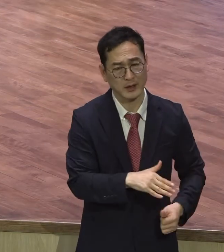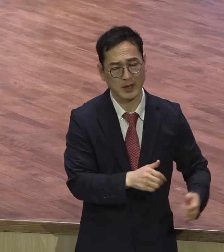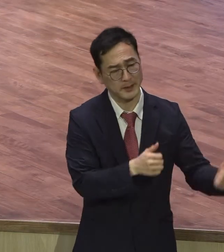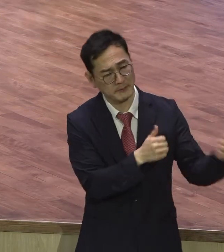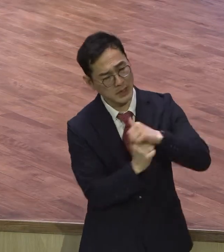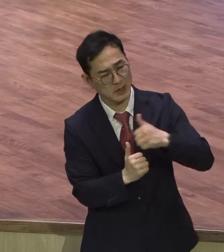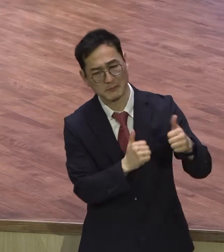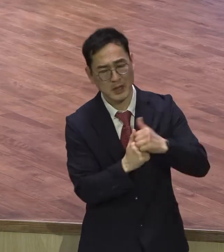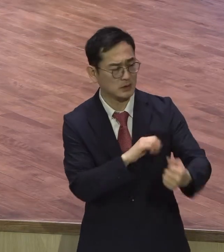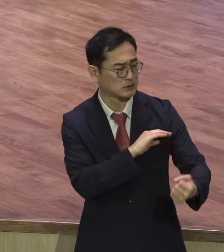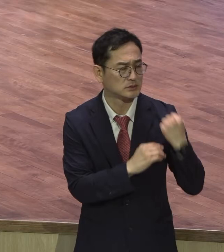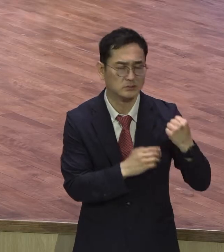능력도 없고 아무 힘도 없고